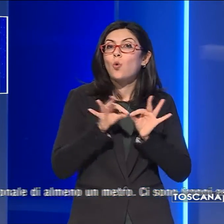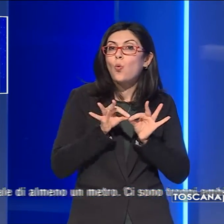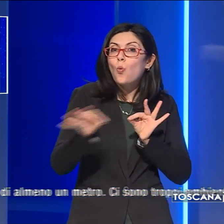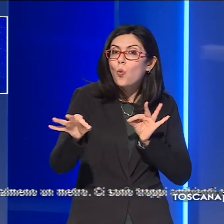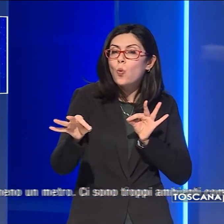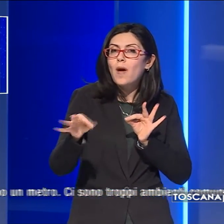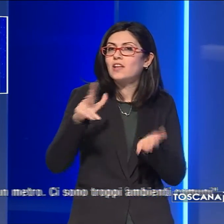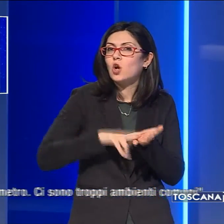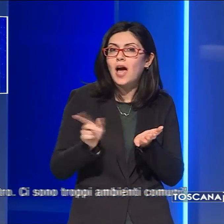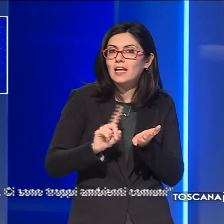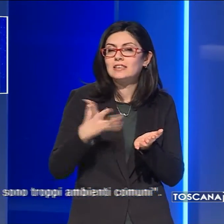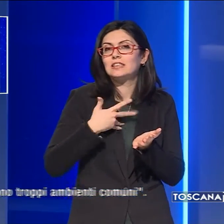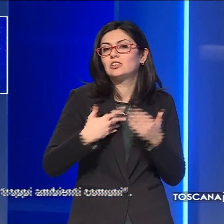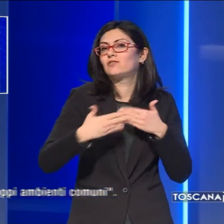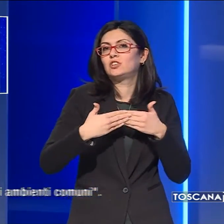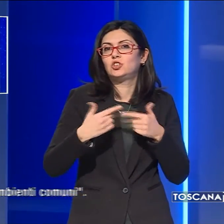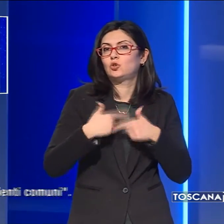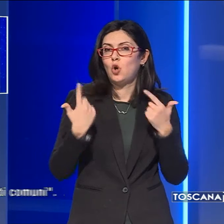troppi ambienti comuni.